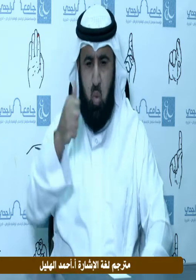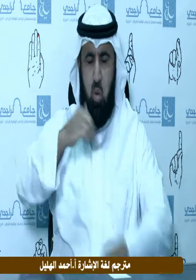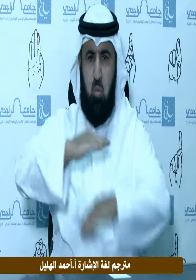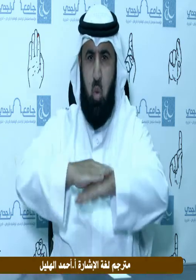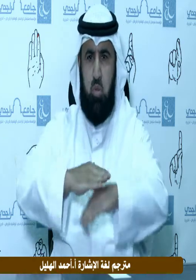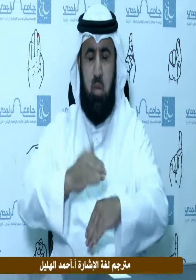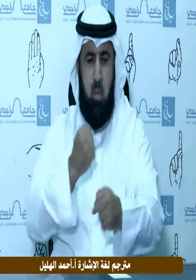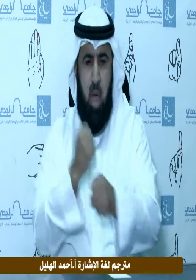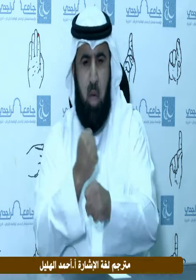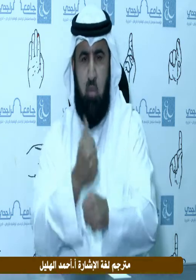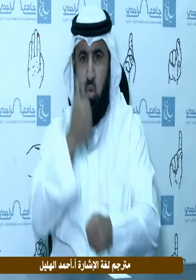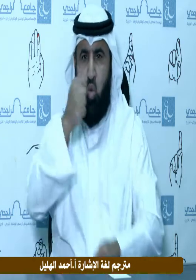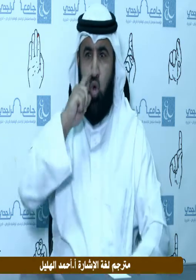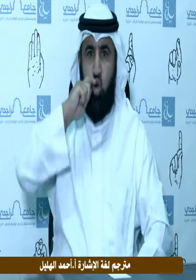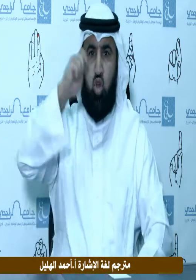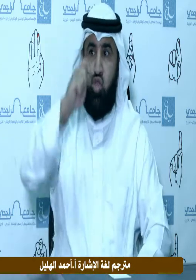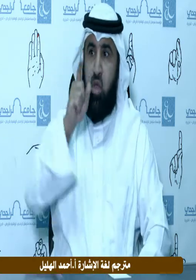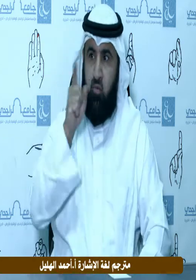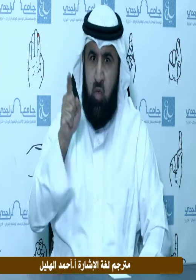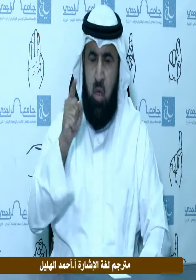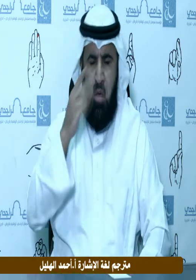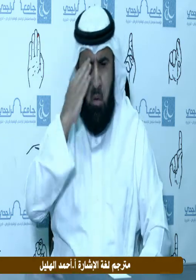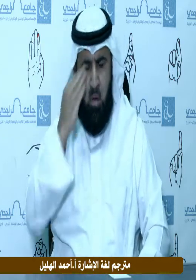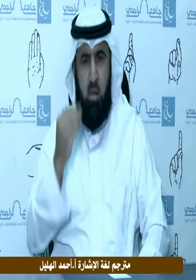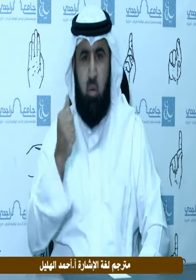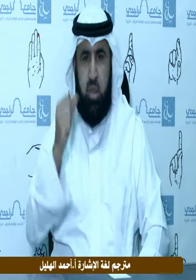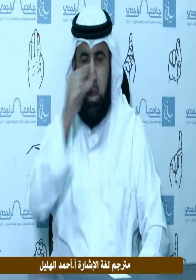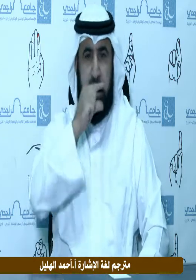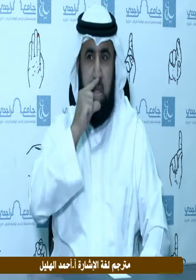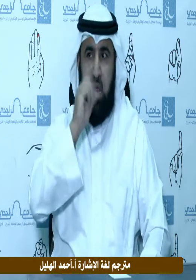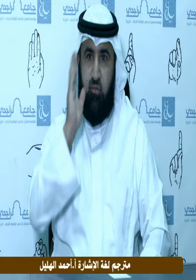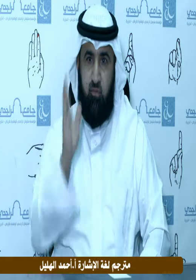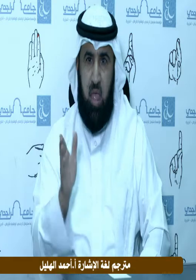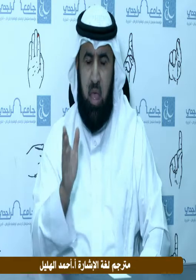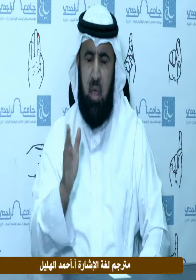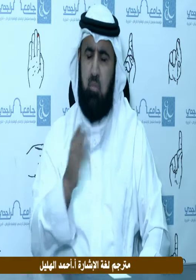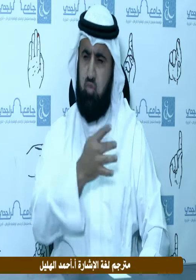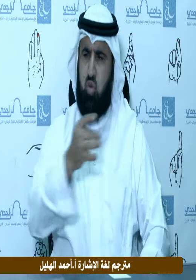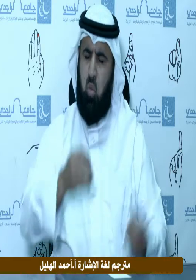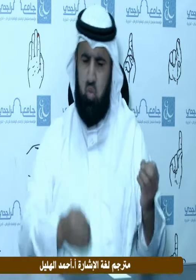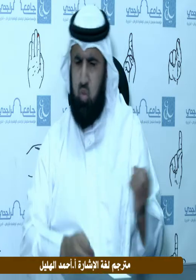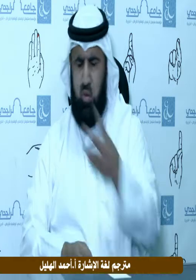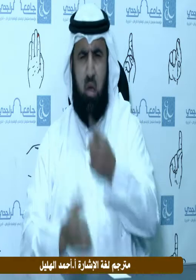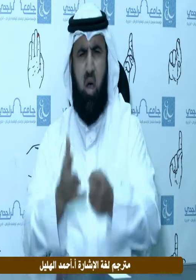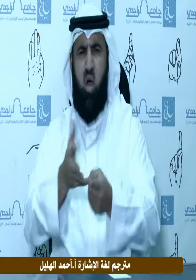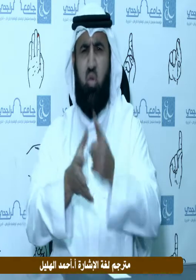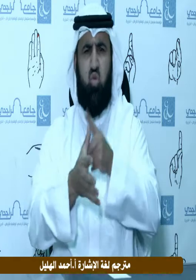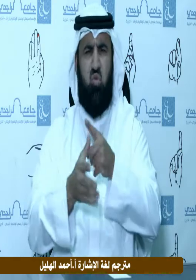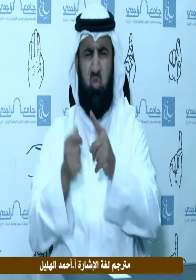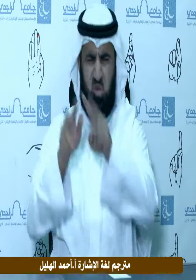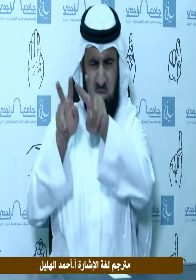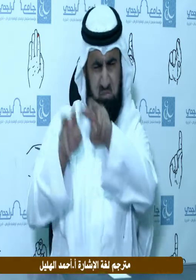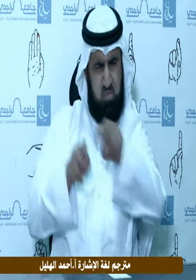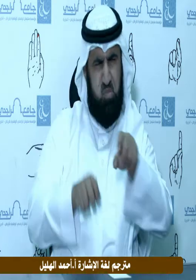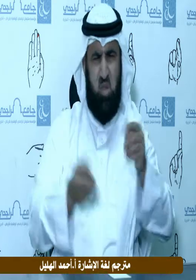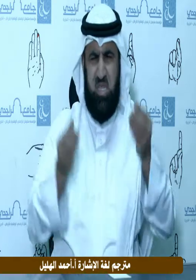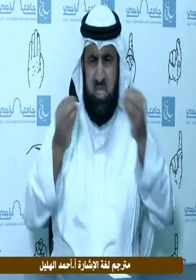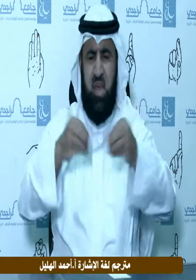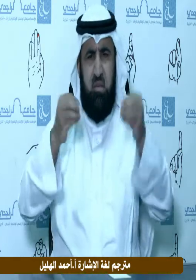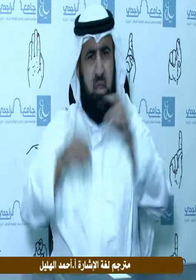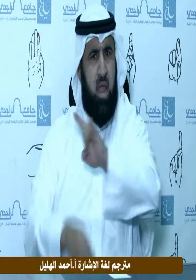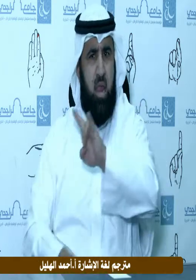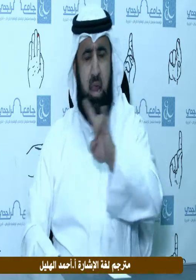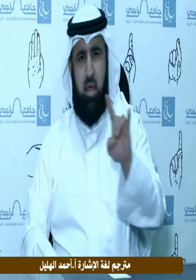الحسنة والخلق الطيب والدين والمحافظة على الشعيرة العظيمة وهي